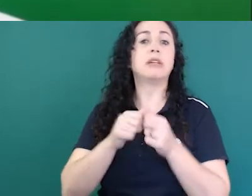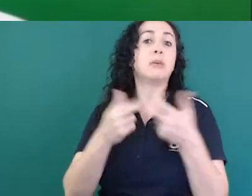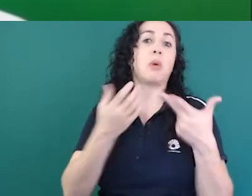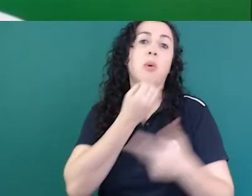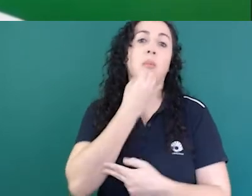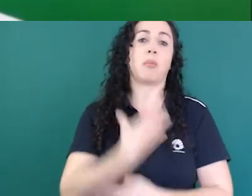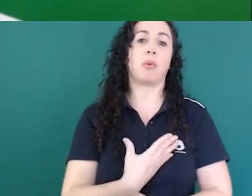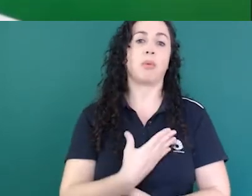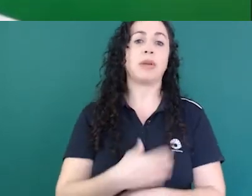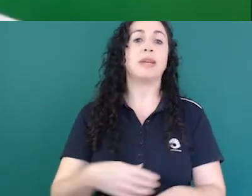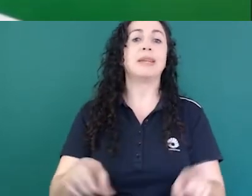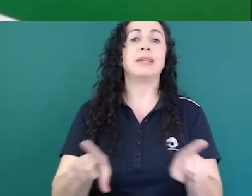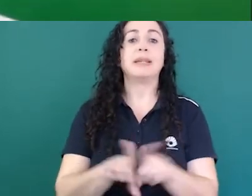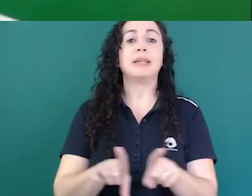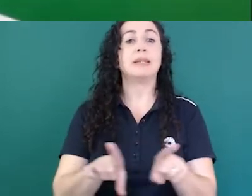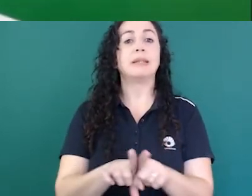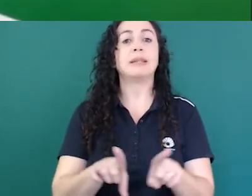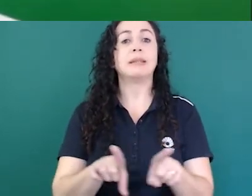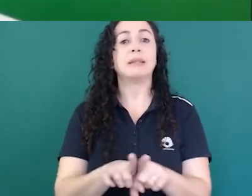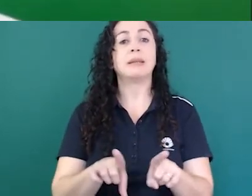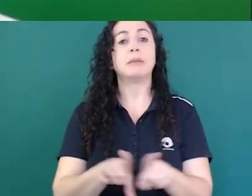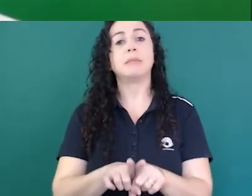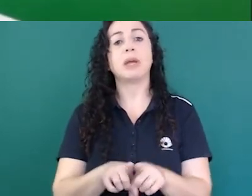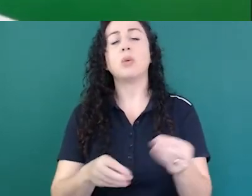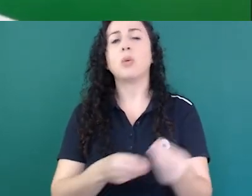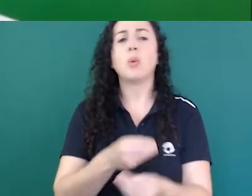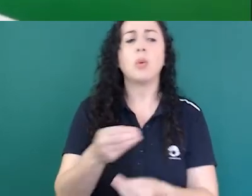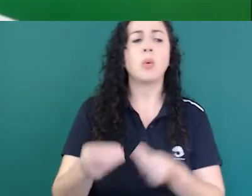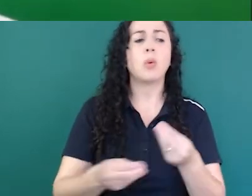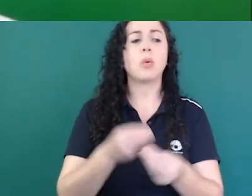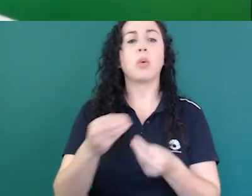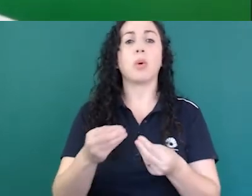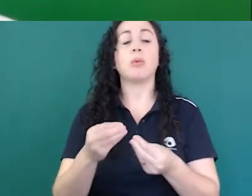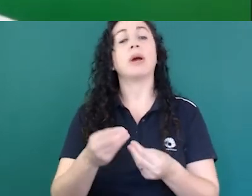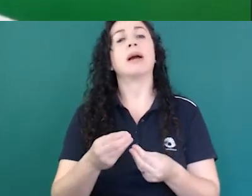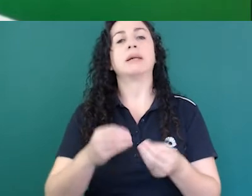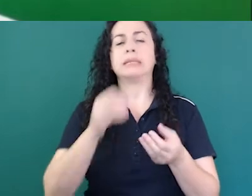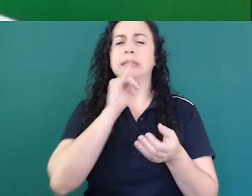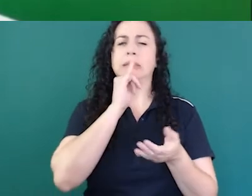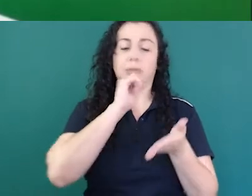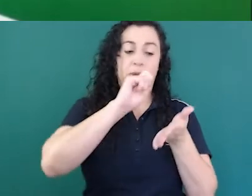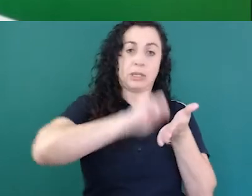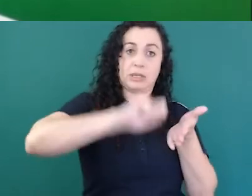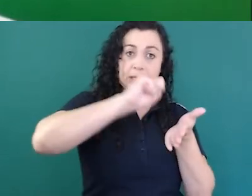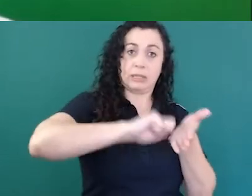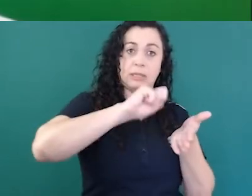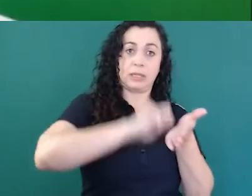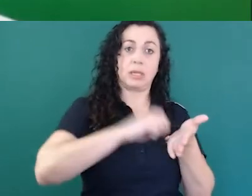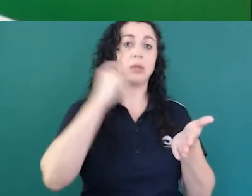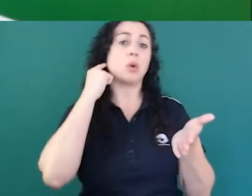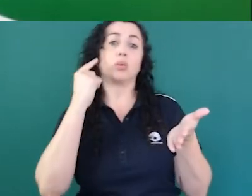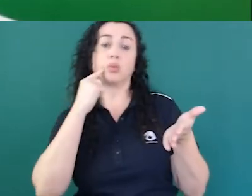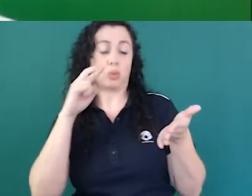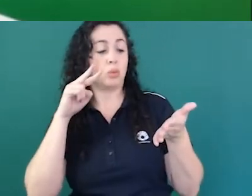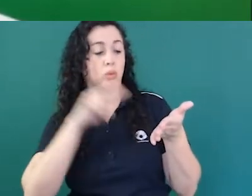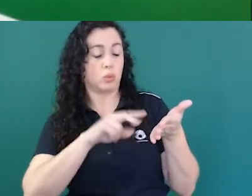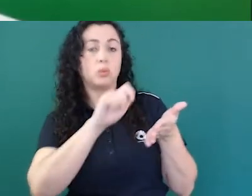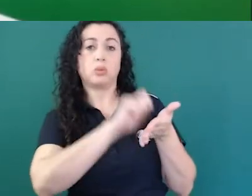vou comentar a língua escrita para o surdo sim as surdos que conseguem ler mas